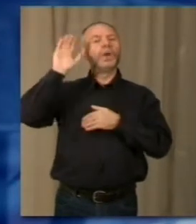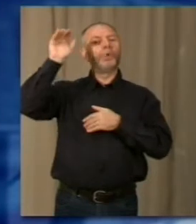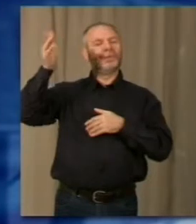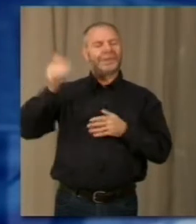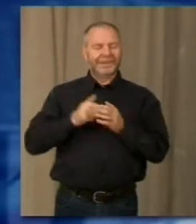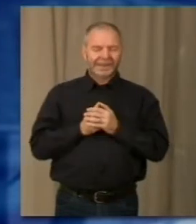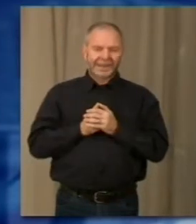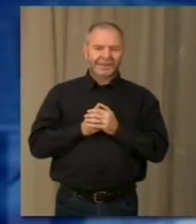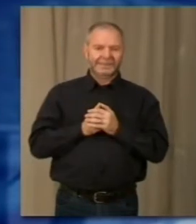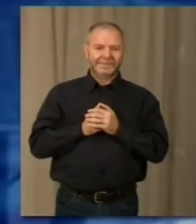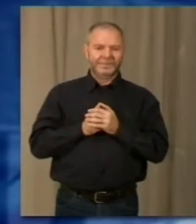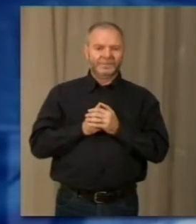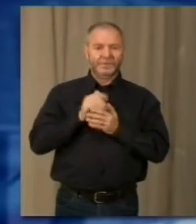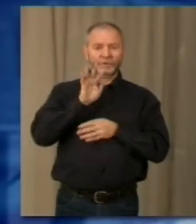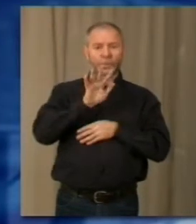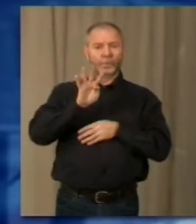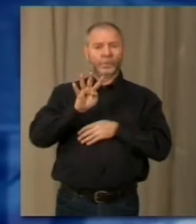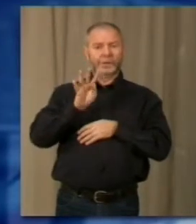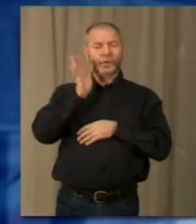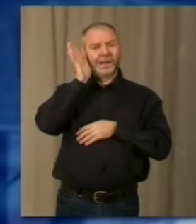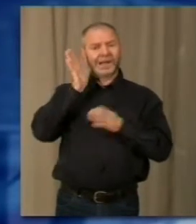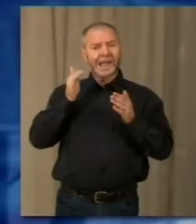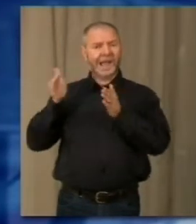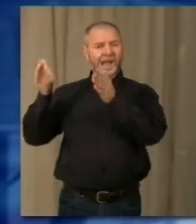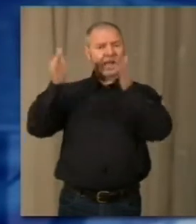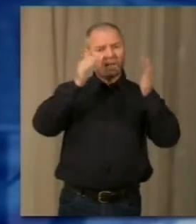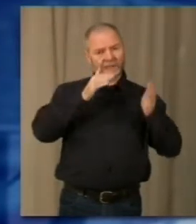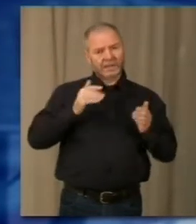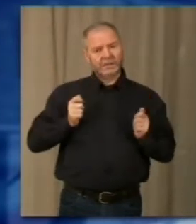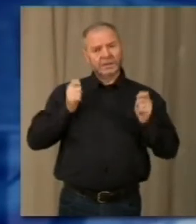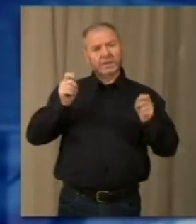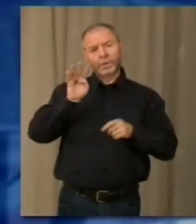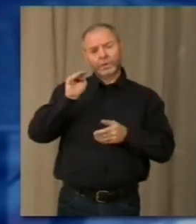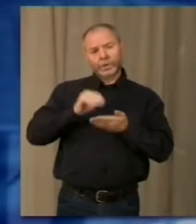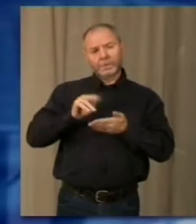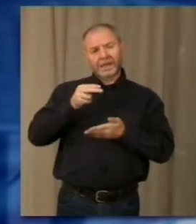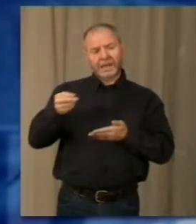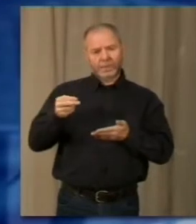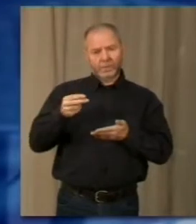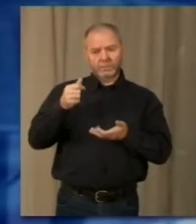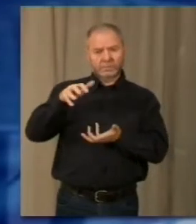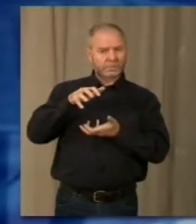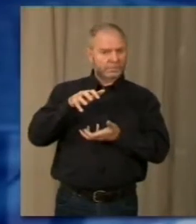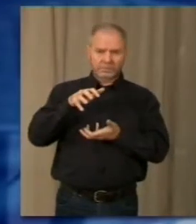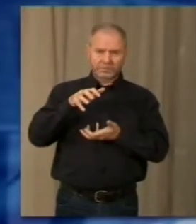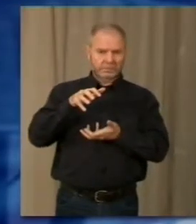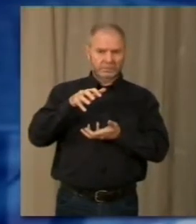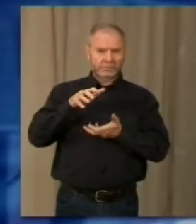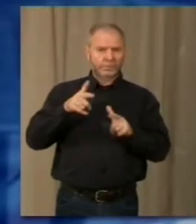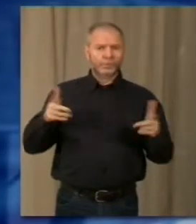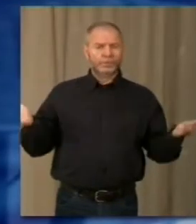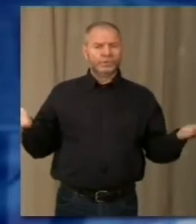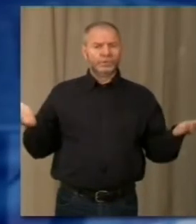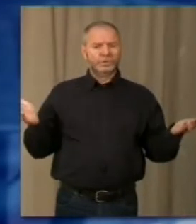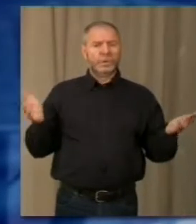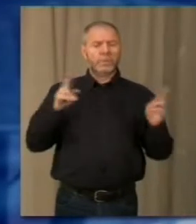Per realizzare le 54 camere previste dal progetto servono 400.000 euro. I fondi al momento non sono nelle disponibilità